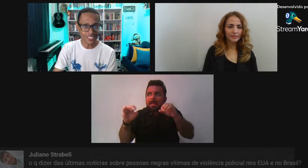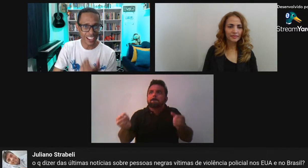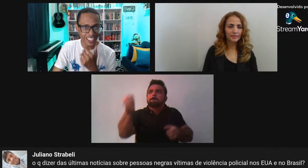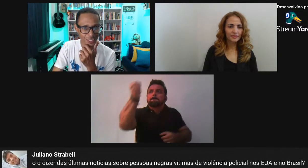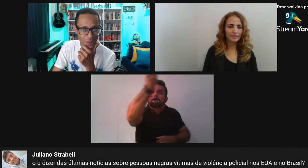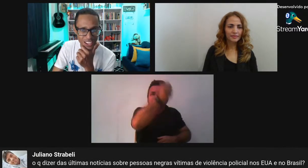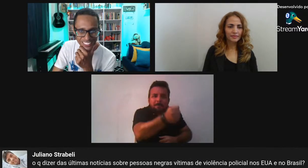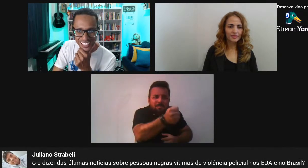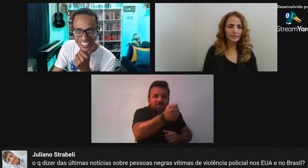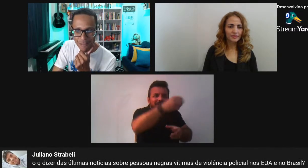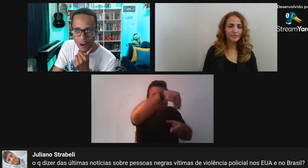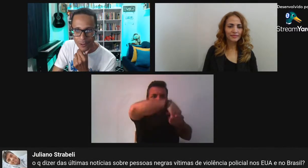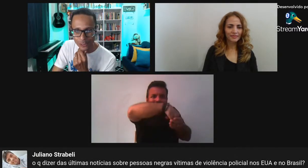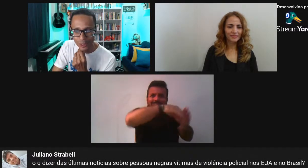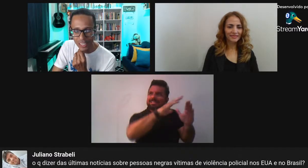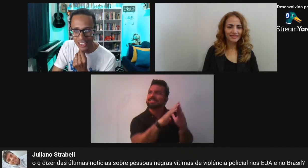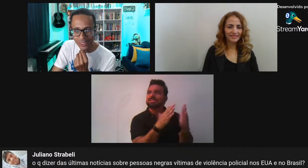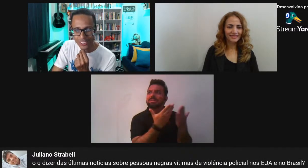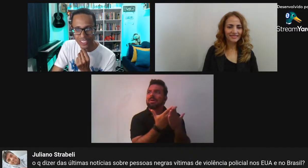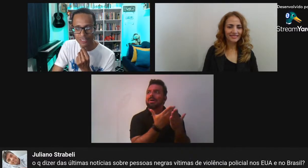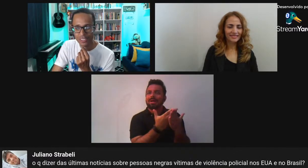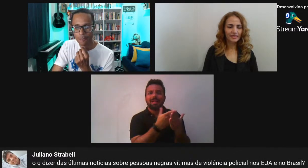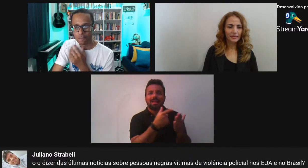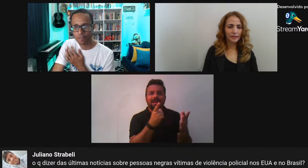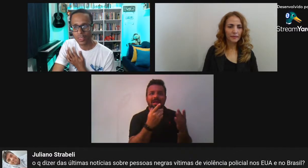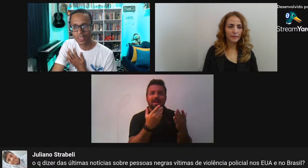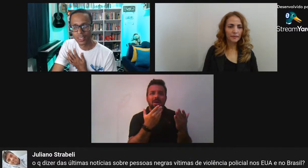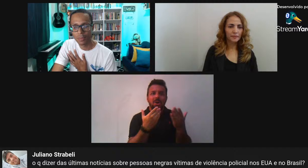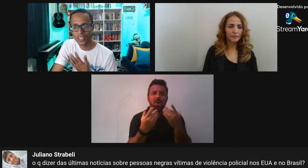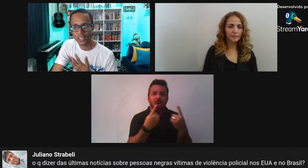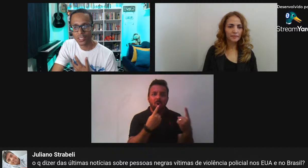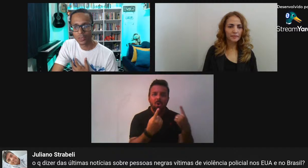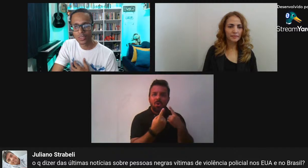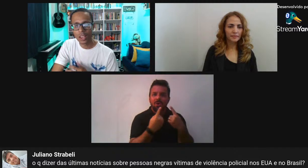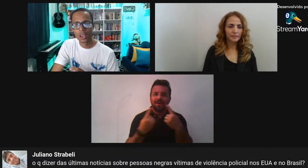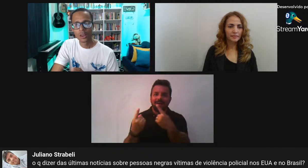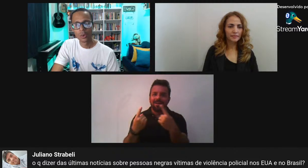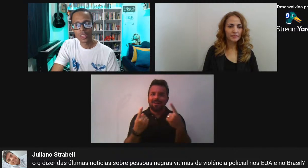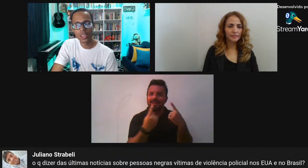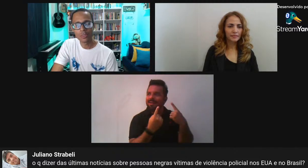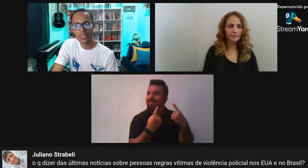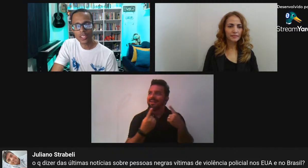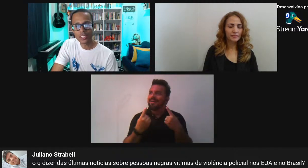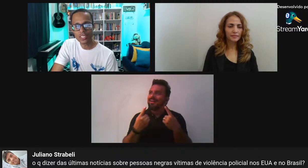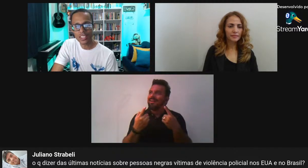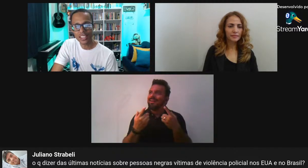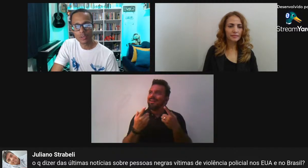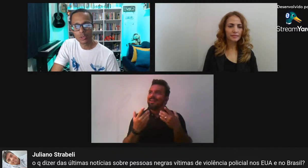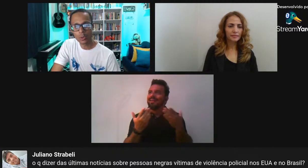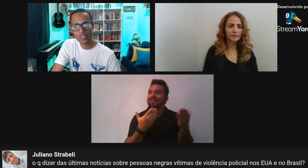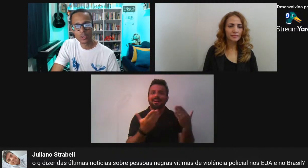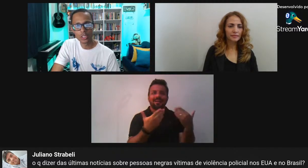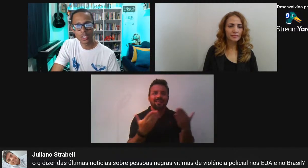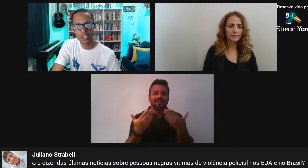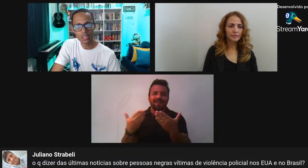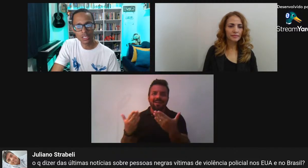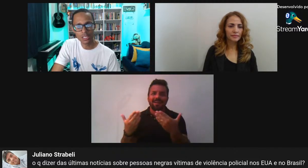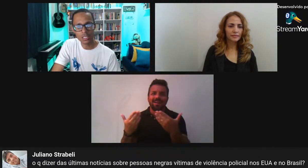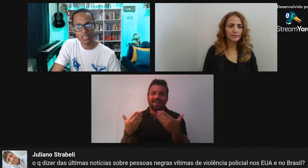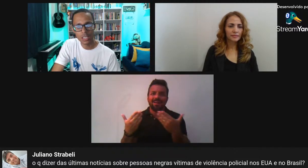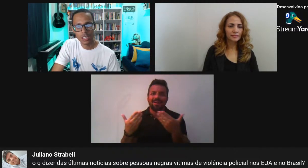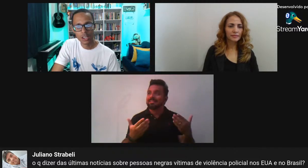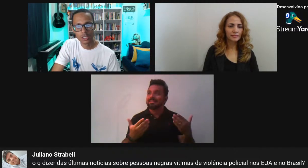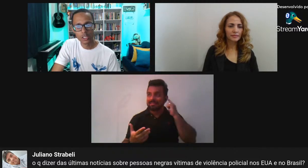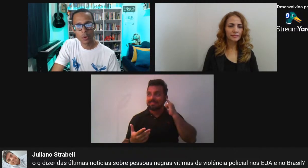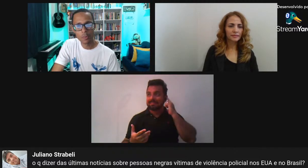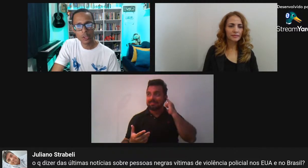Juliano Que está aqui atuando Ele perguntou lá Quando eu estava Na mediação O que você diz Das últimas notícias